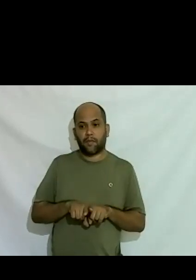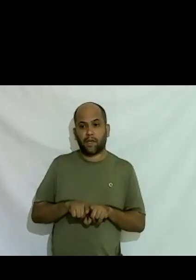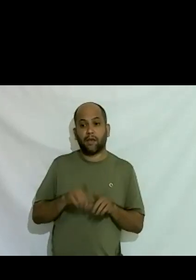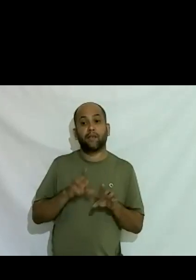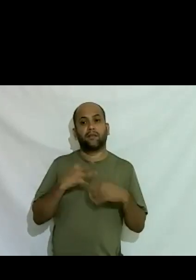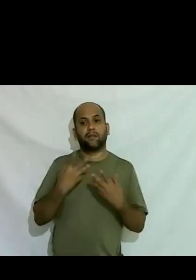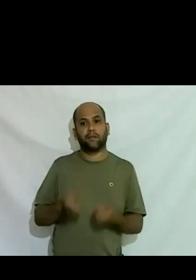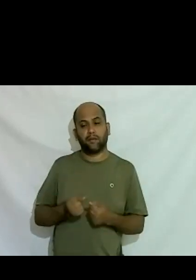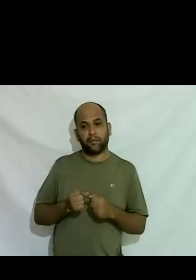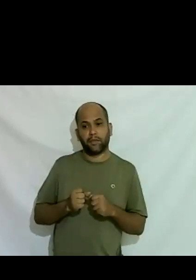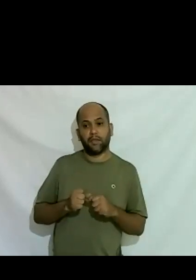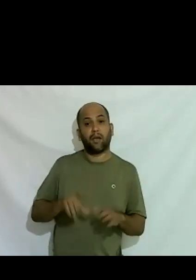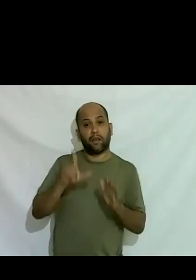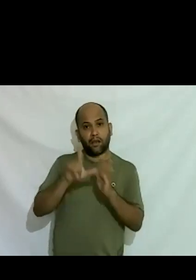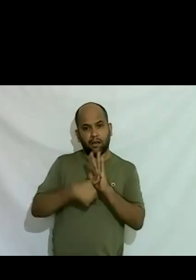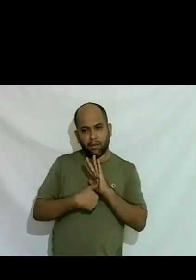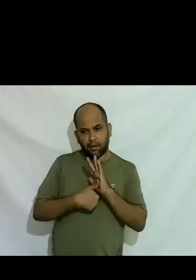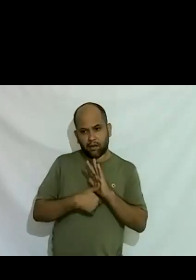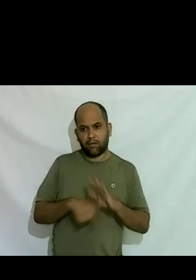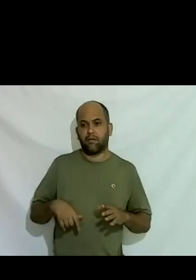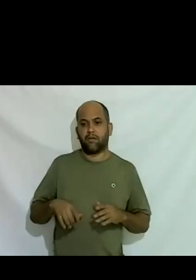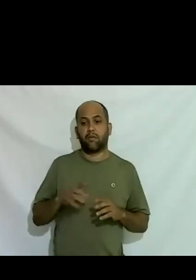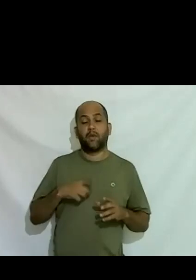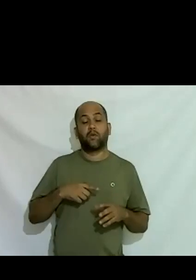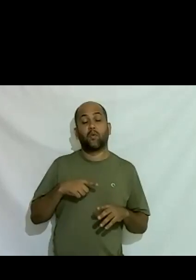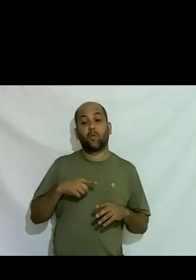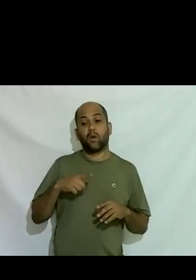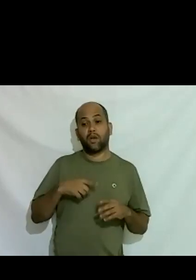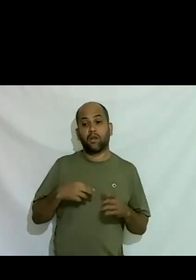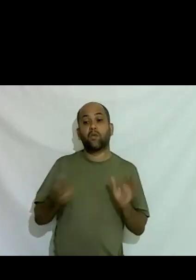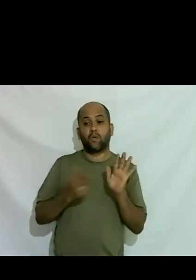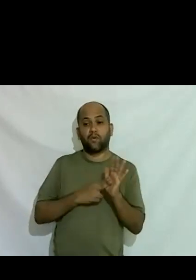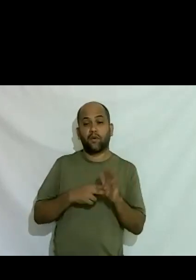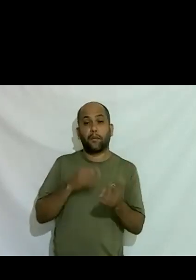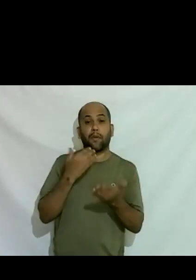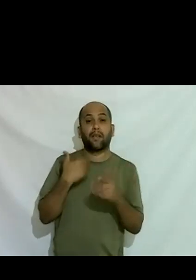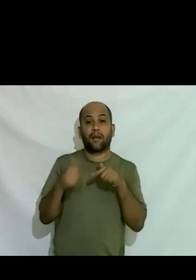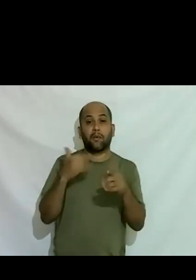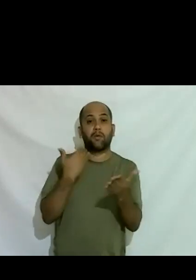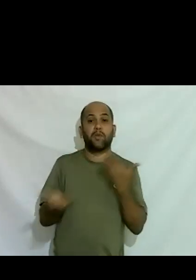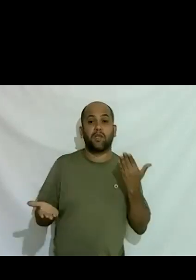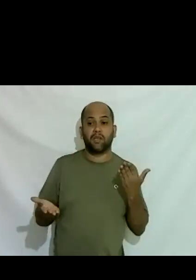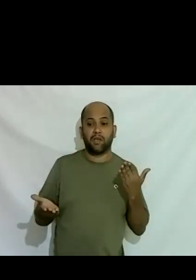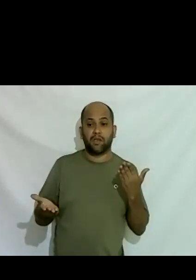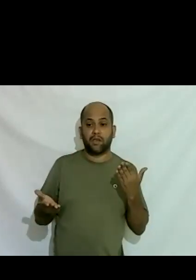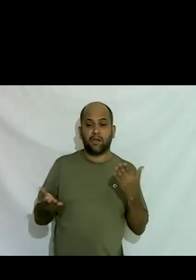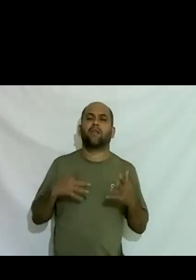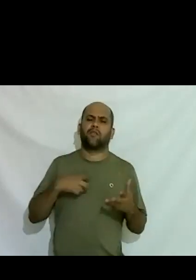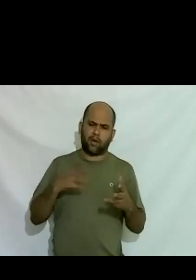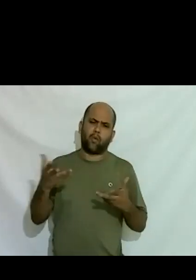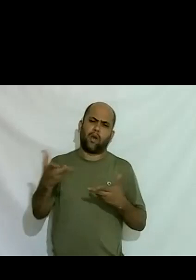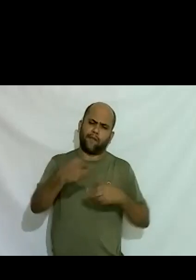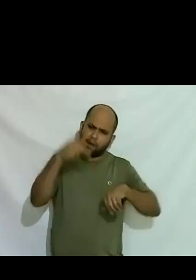tarde como eu acabei fazendo mas quando se assumiam às vezes perdiam emprego tendo qualificação tendo